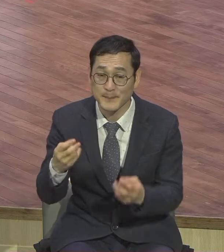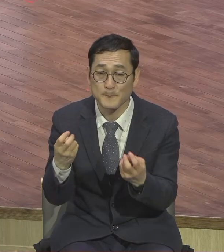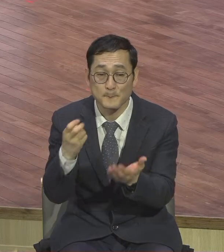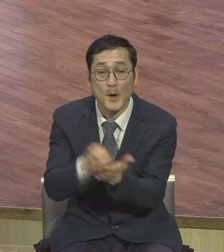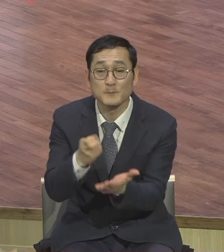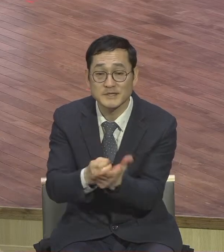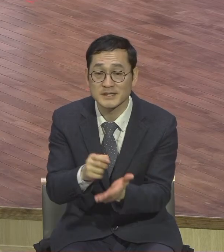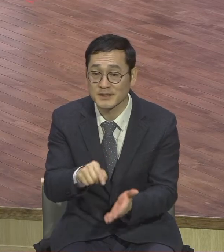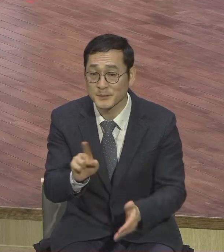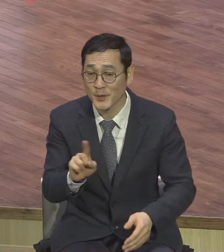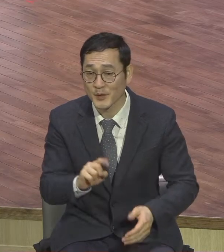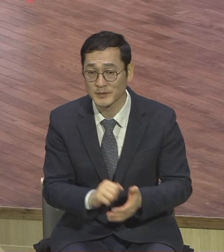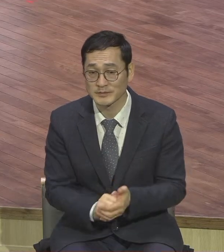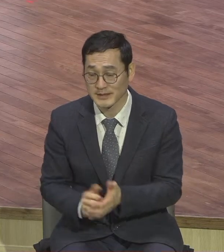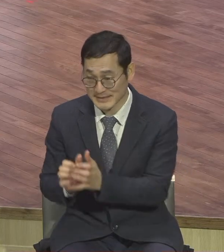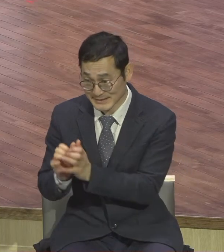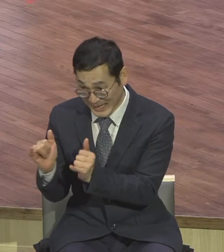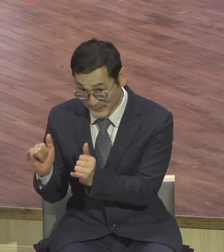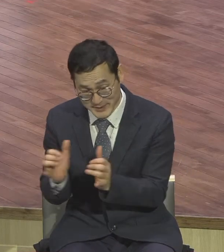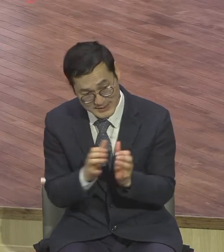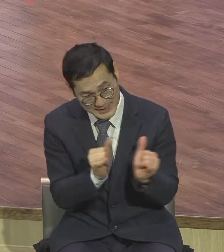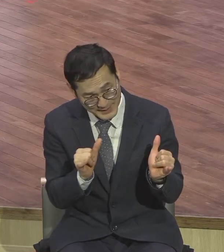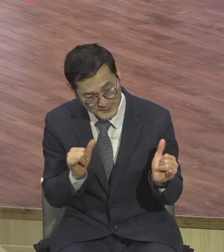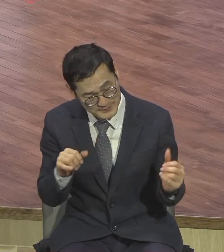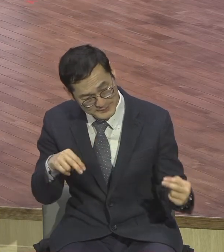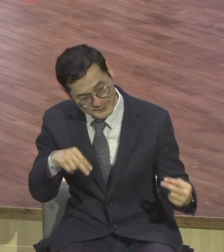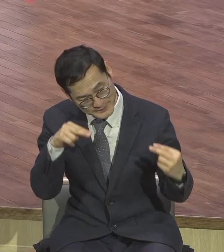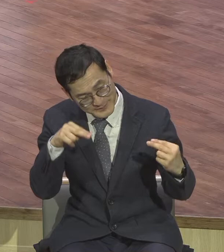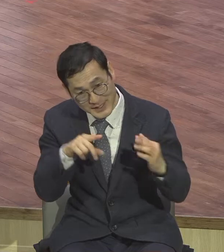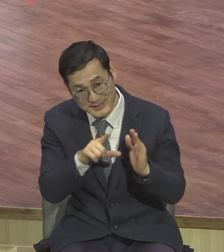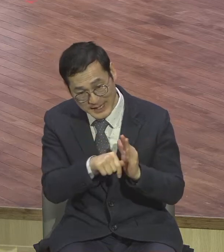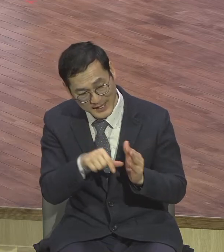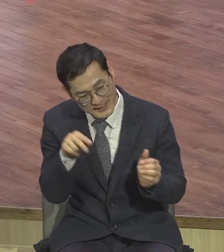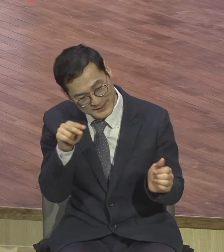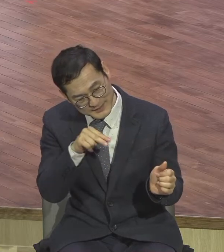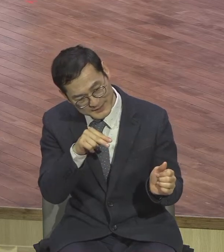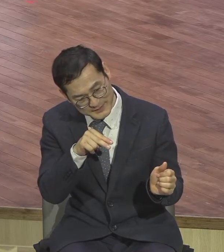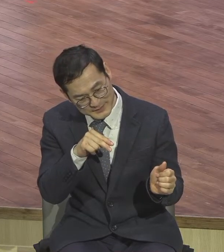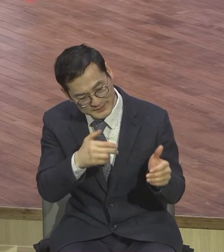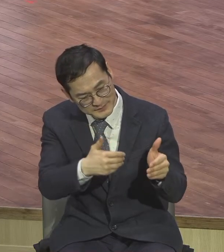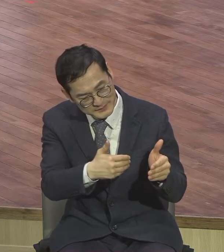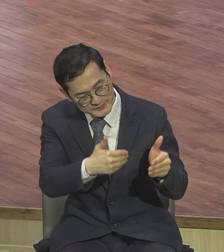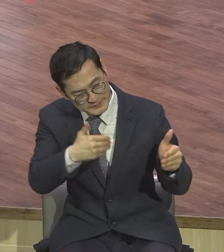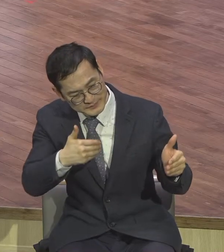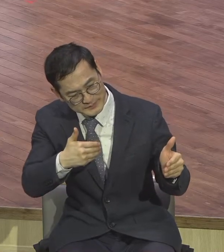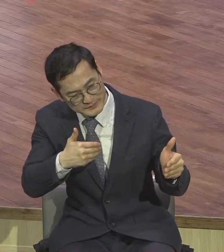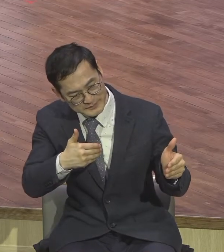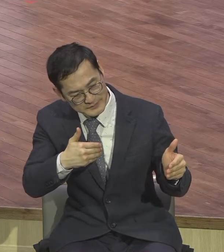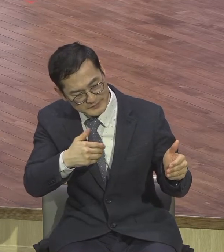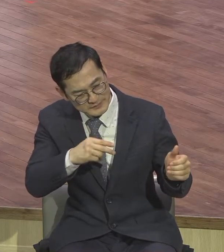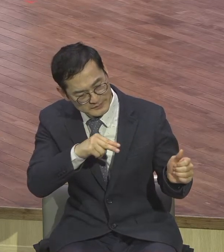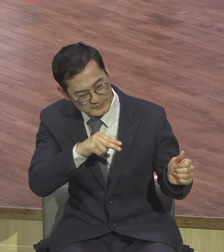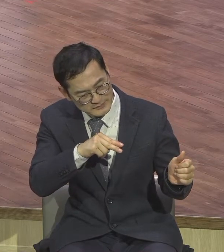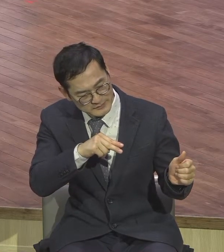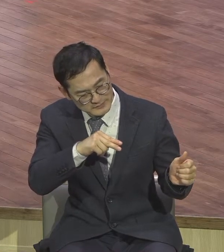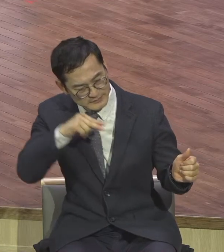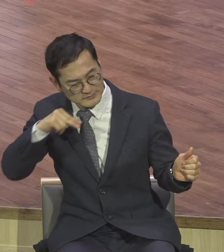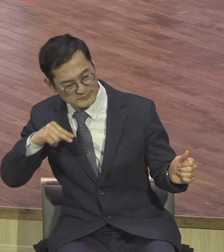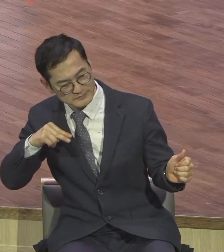사람이 사람을 바라볼 때 어느 정도 거리에서 보느냐 어떤